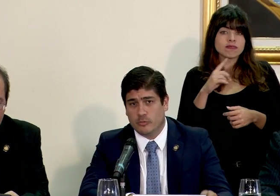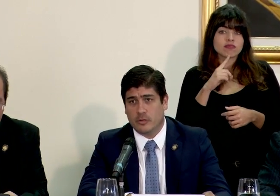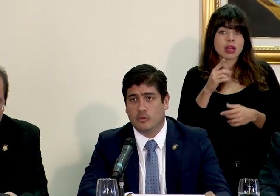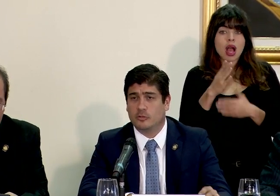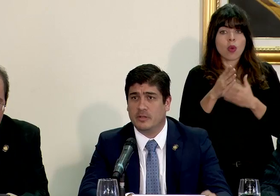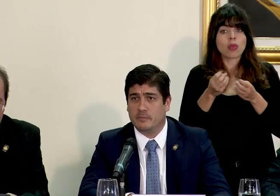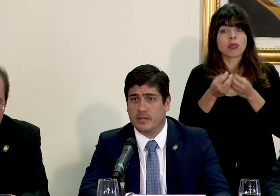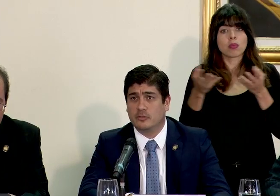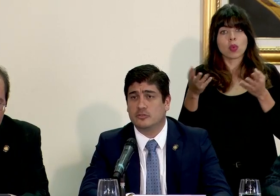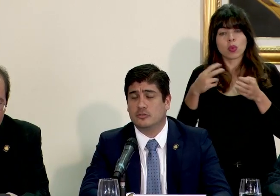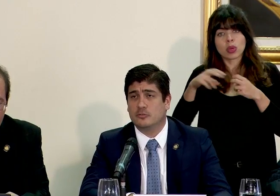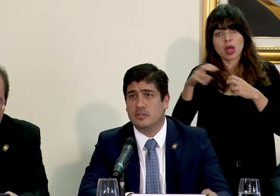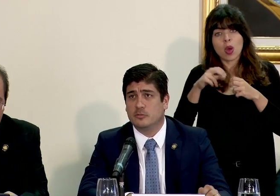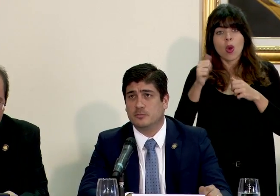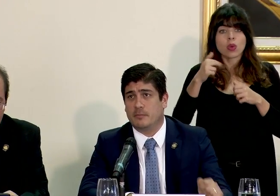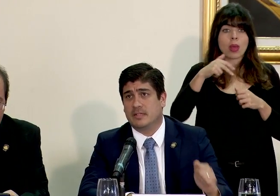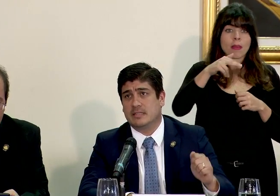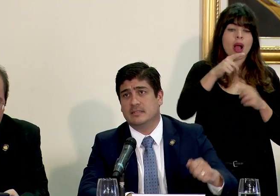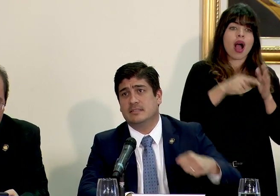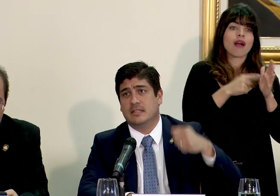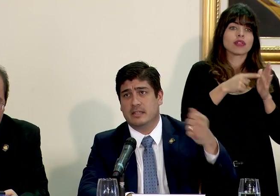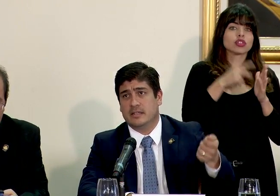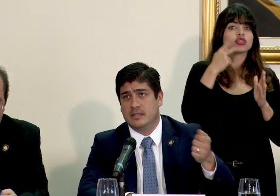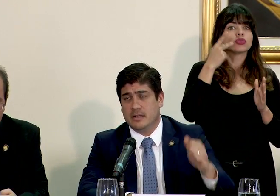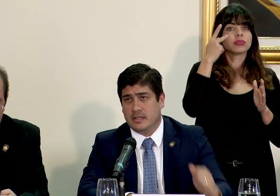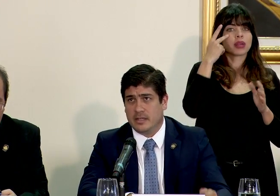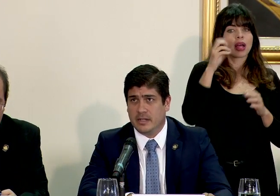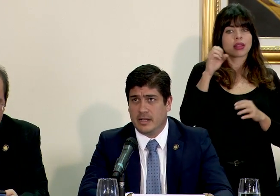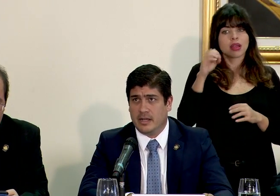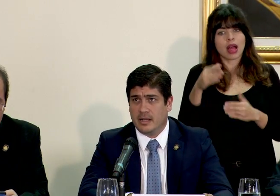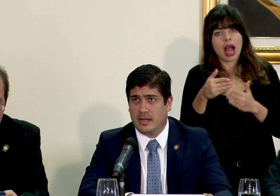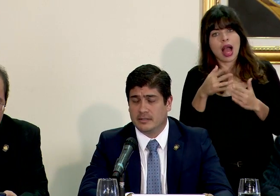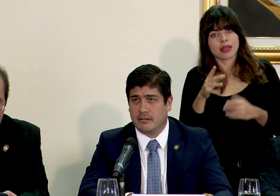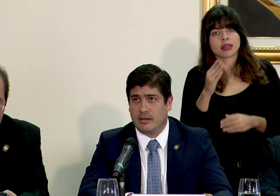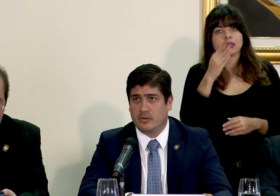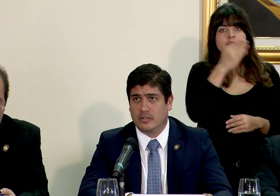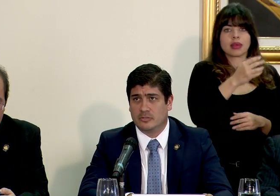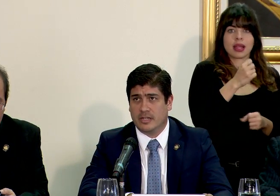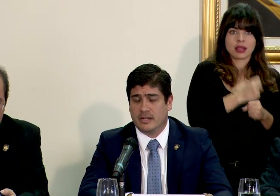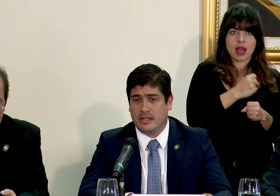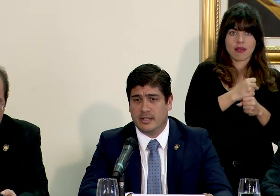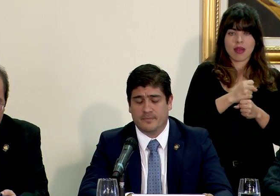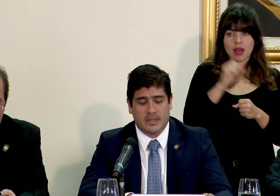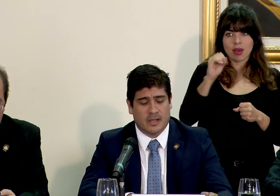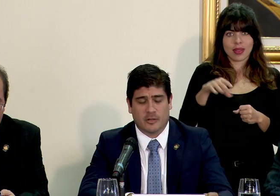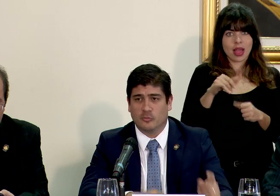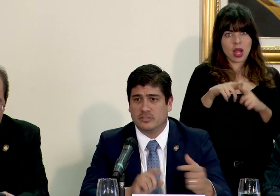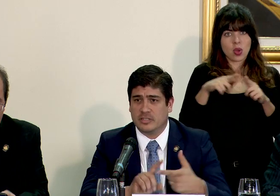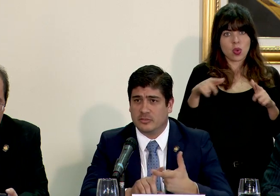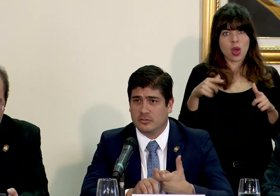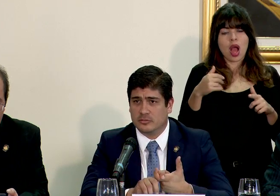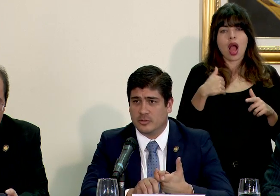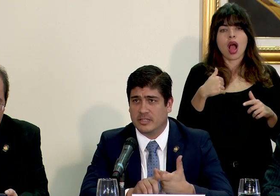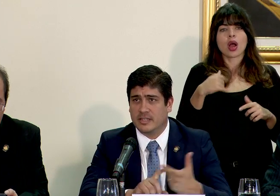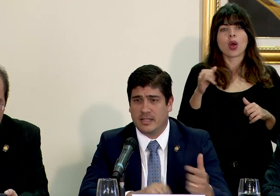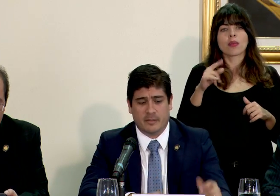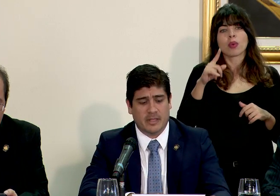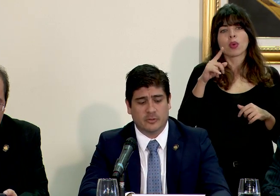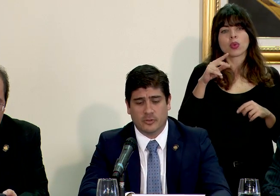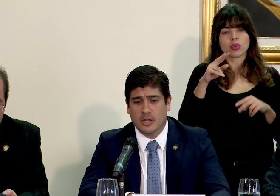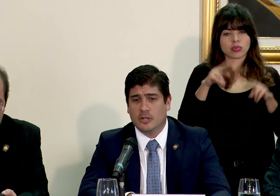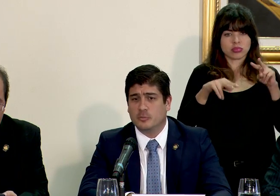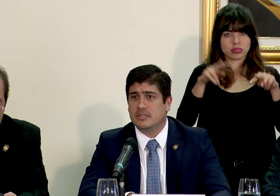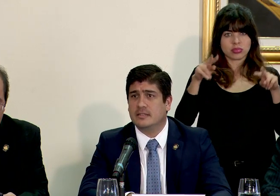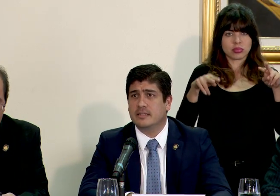pues público otros van a pie otros son los mismos papás antes de ir al trabajo que los dejan ahí hay como un cierto suerte de